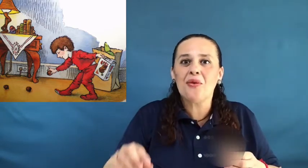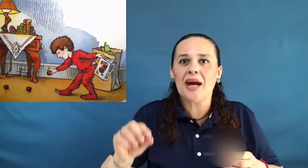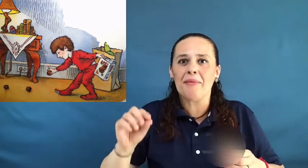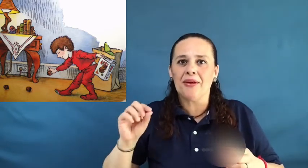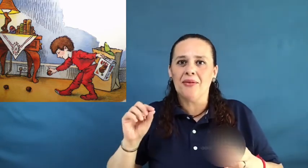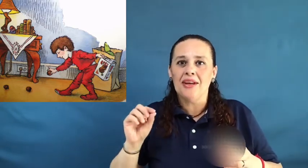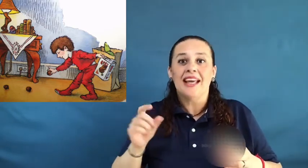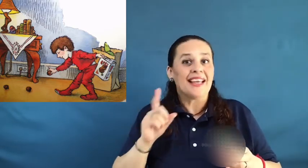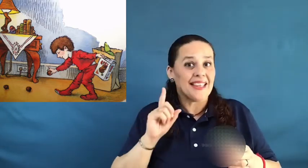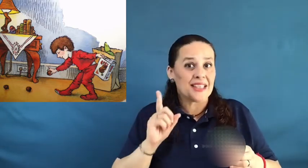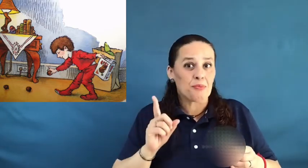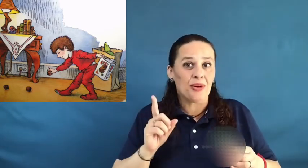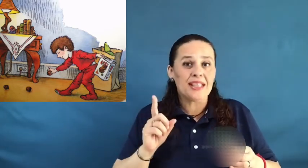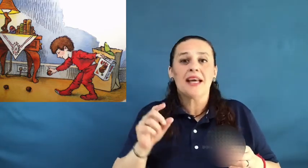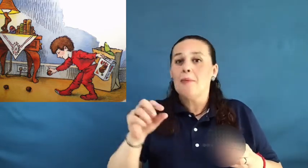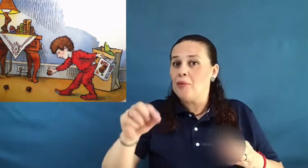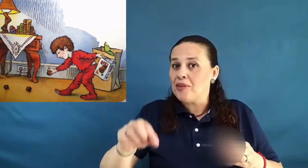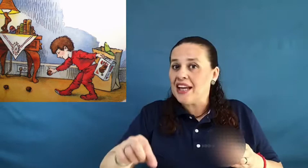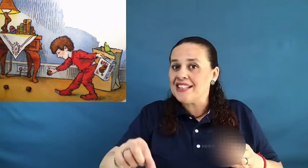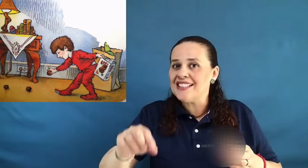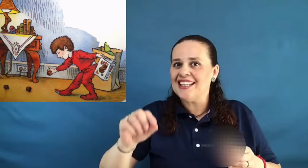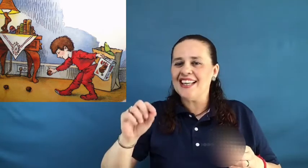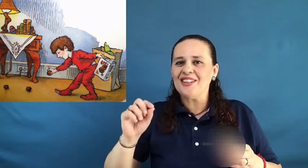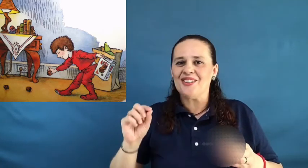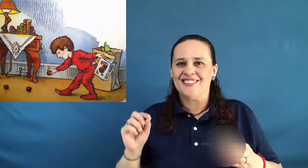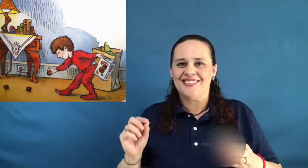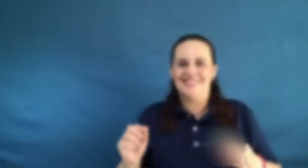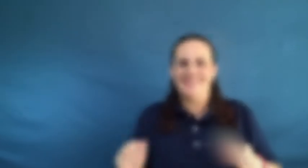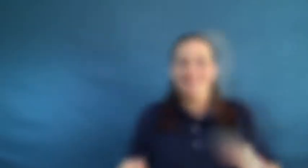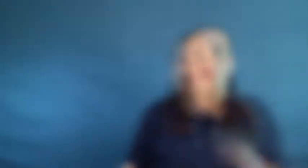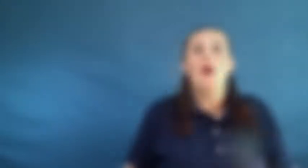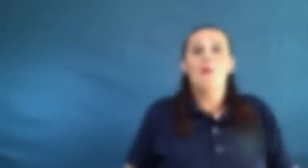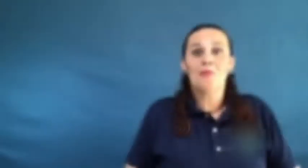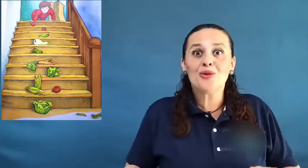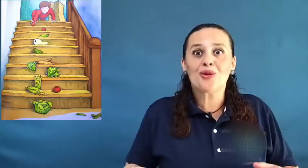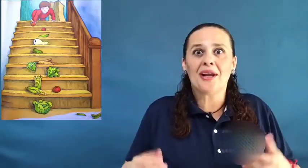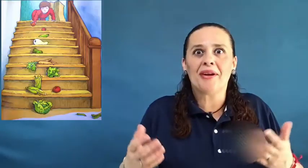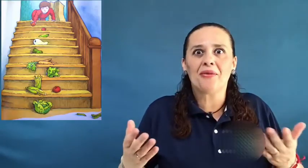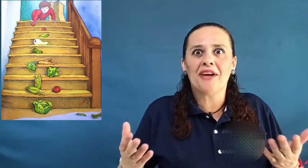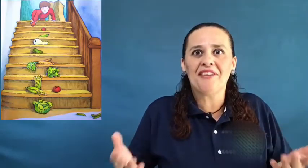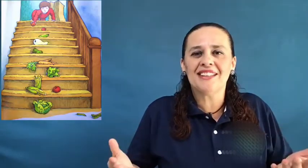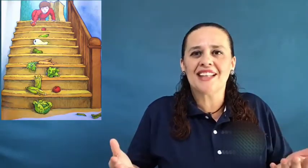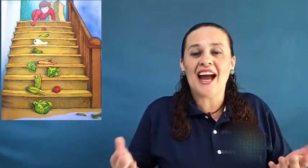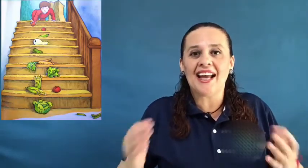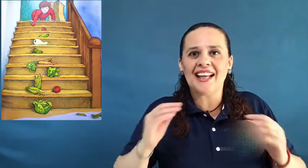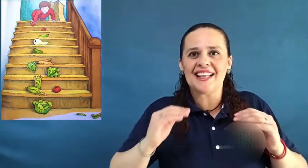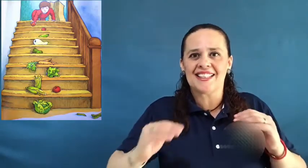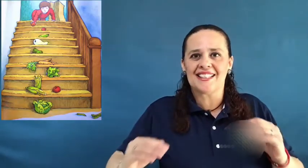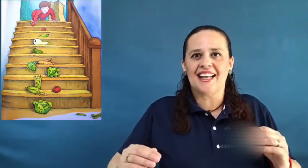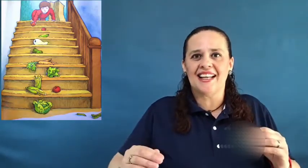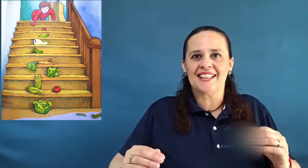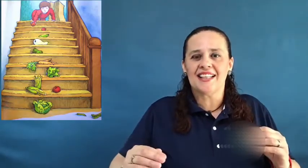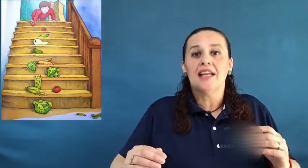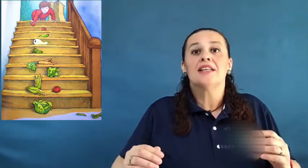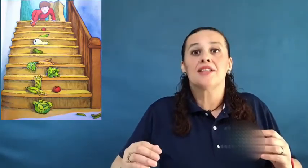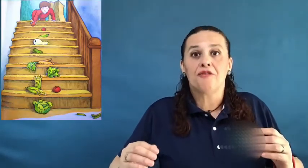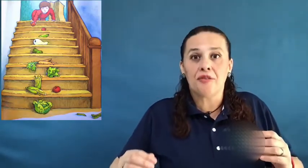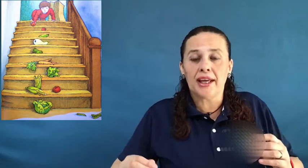camino que después podía ir siguiendo. Puso la verdura fresca en las escaleras. Se fue,